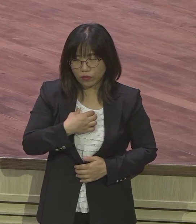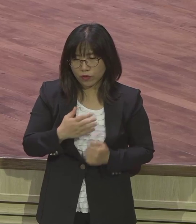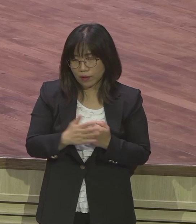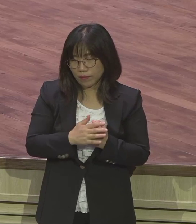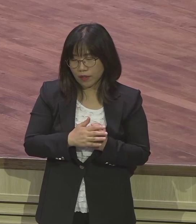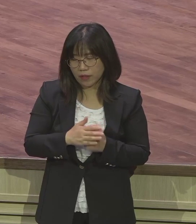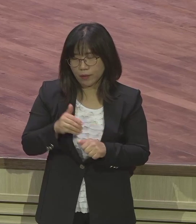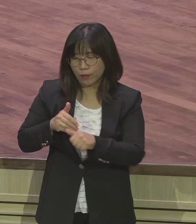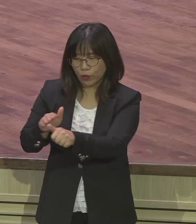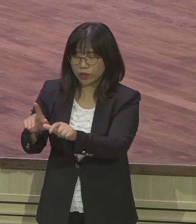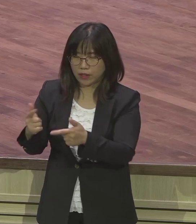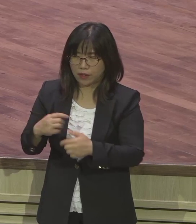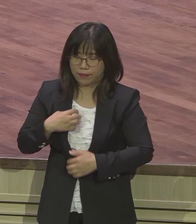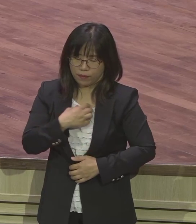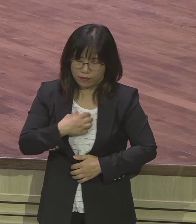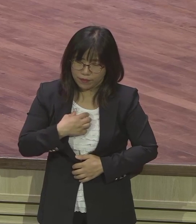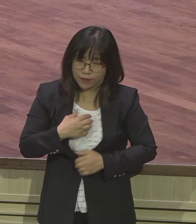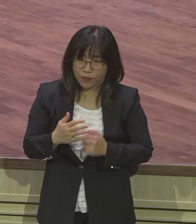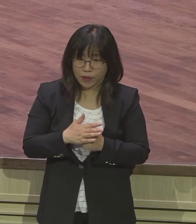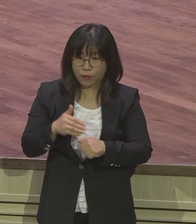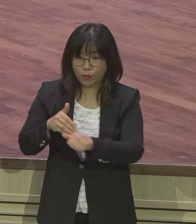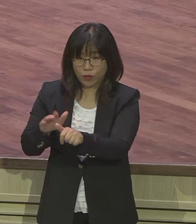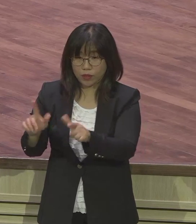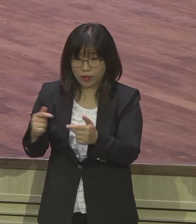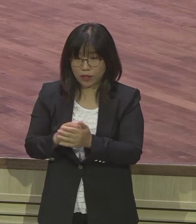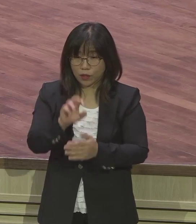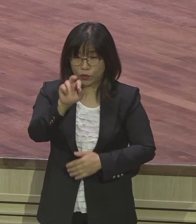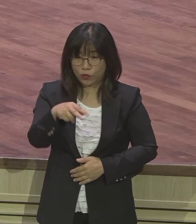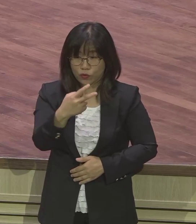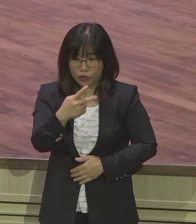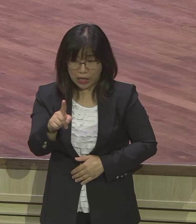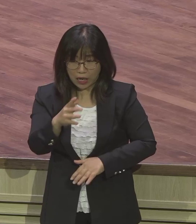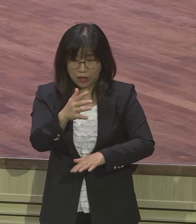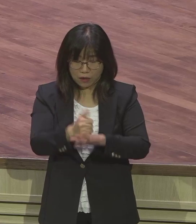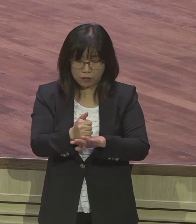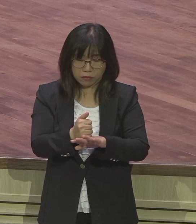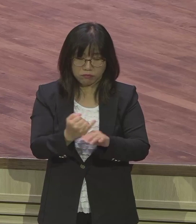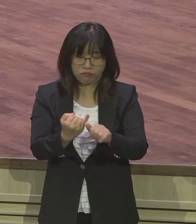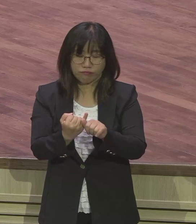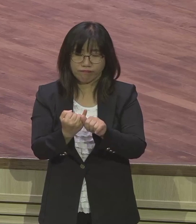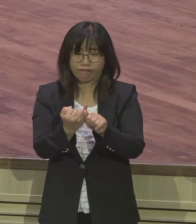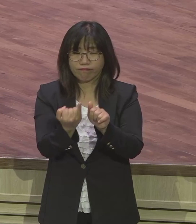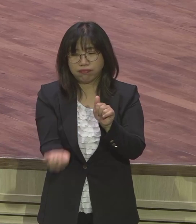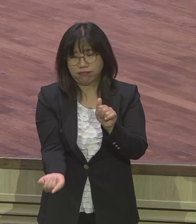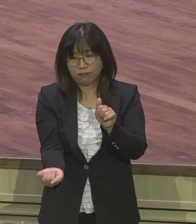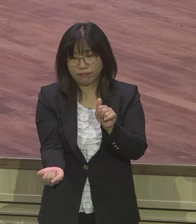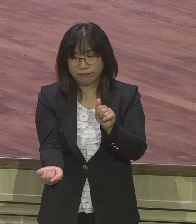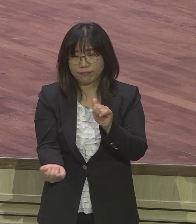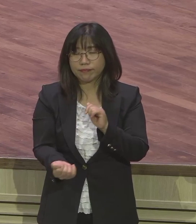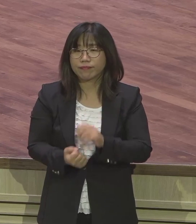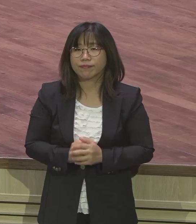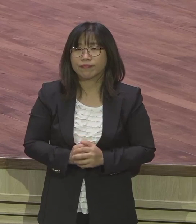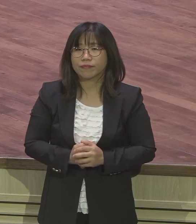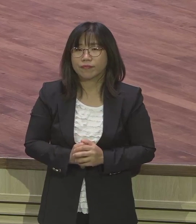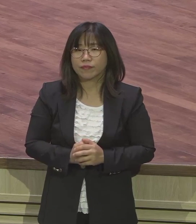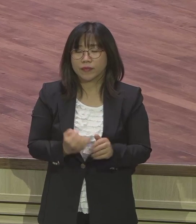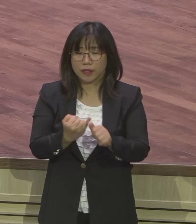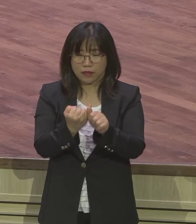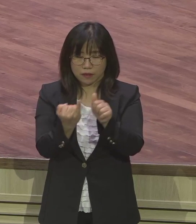염려가 됐기 때문에 이런 가운데 유다의 아내가 죽게 됩니다 유다의 아내가 죽었는데 유다는 애도 기간을